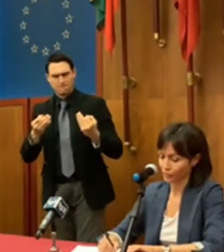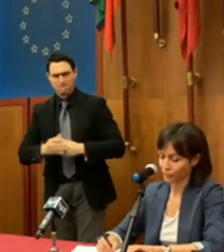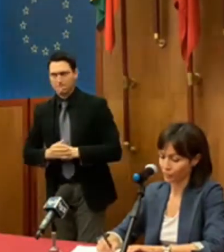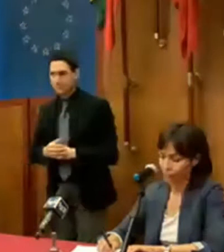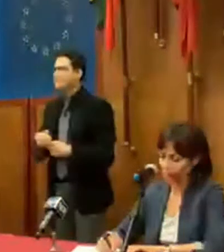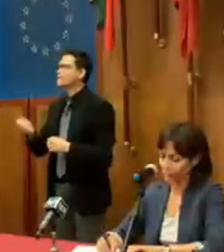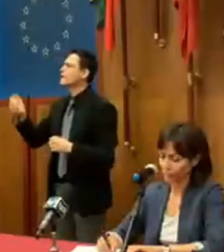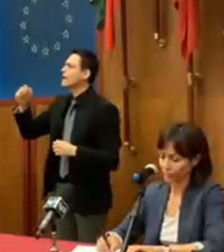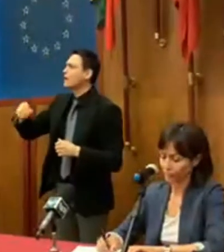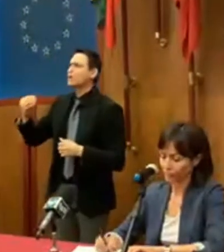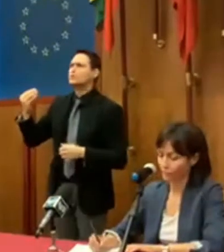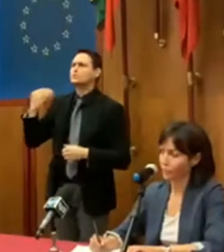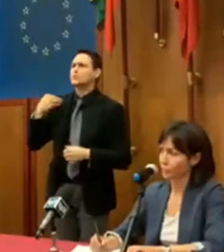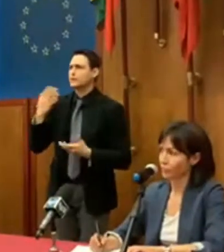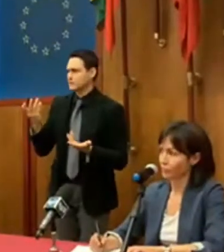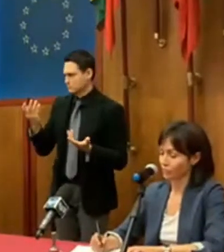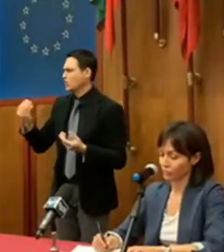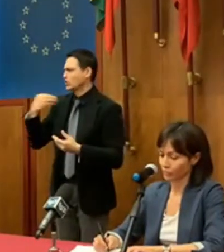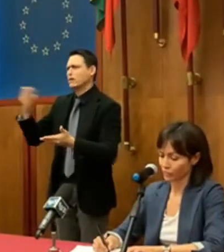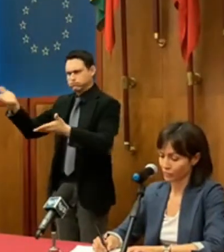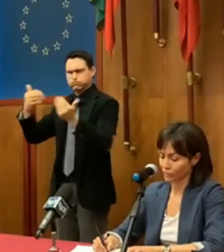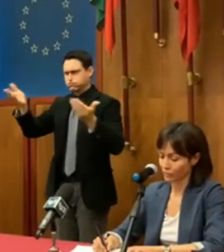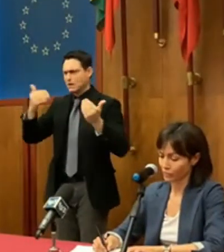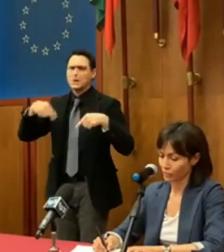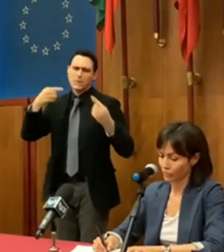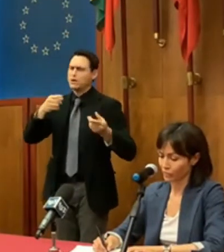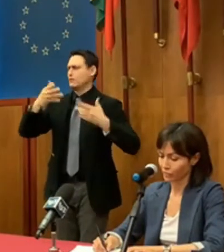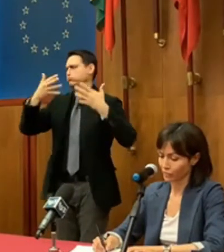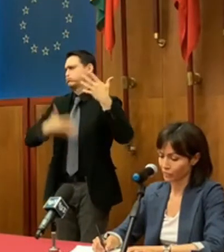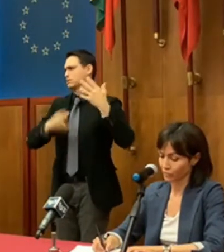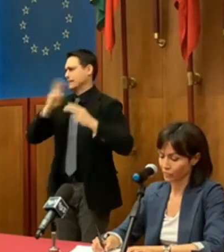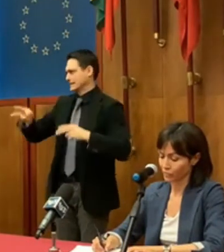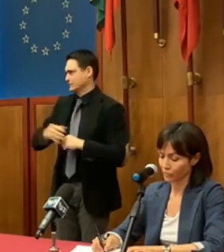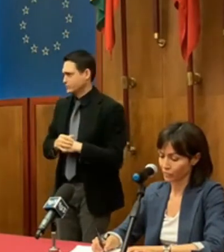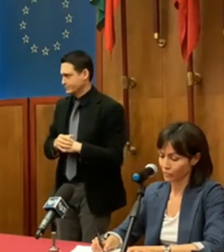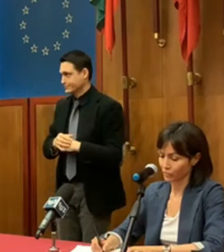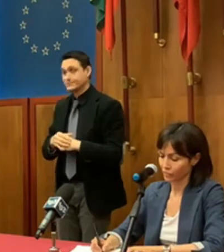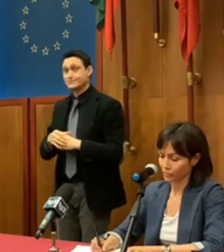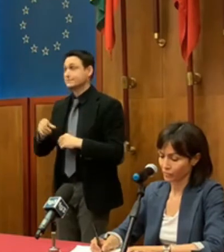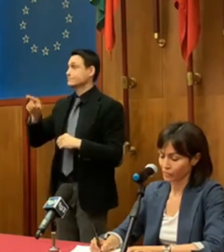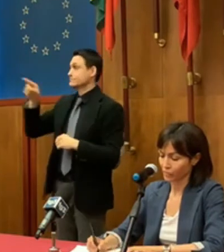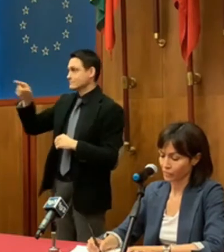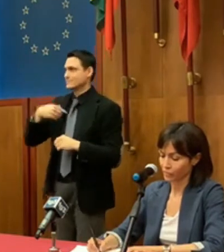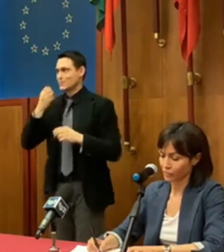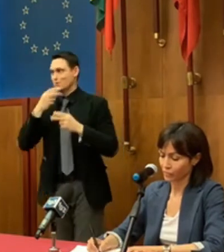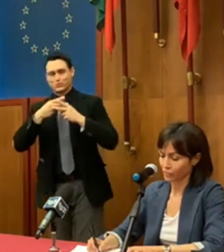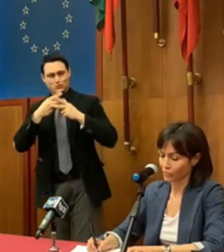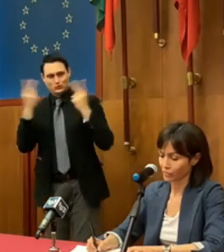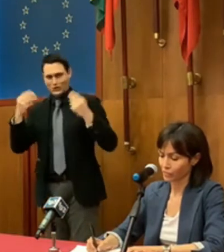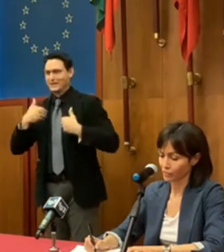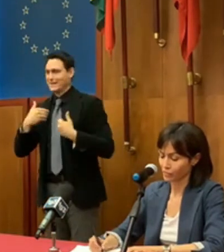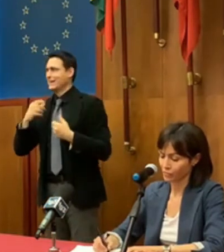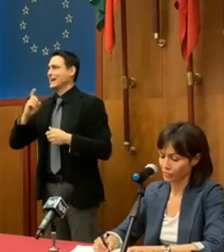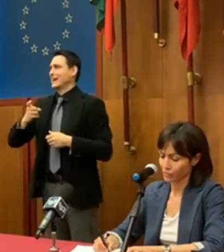Altra domanda, le raccogliamo un gruppo così si fa una risposta multipla. Buongiorno Lucio D'Amico della Gazzetta del Sud.